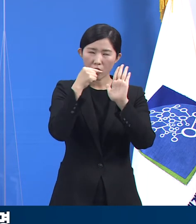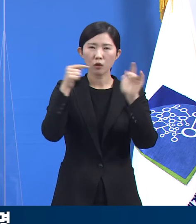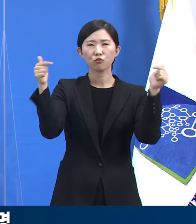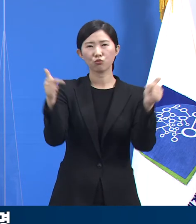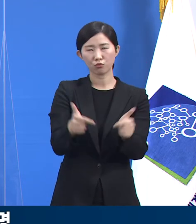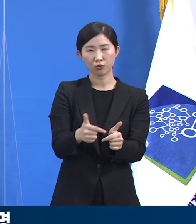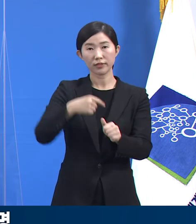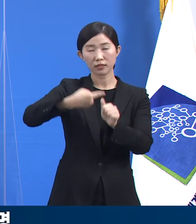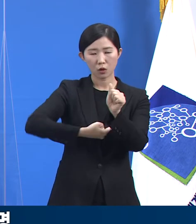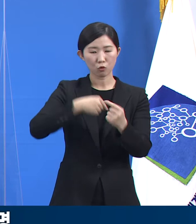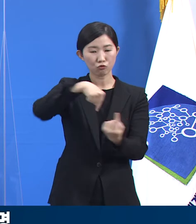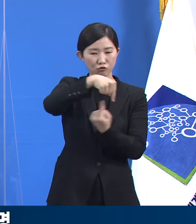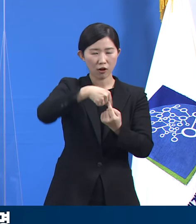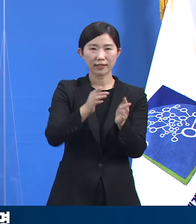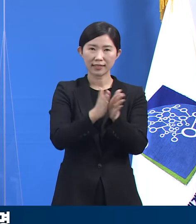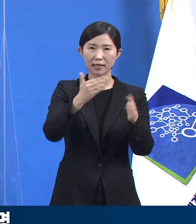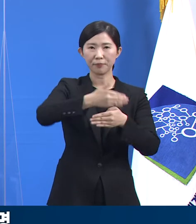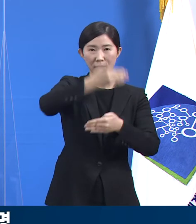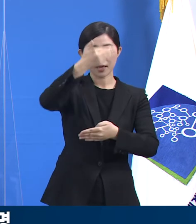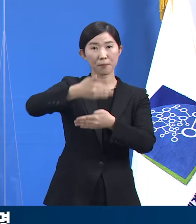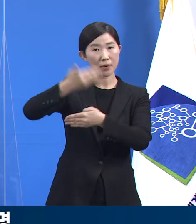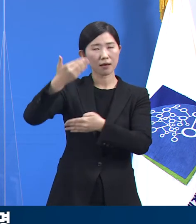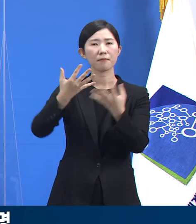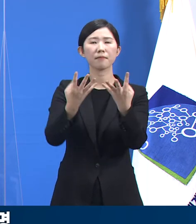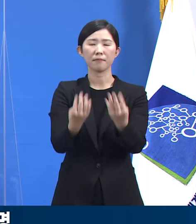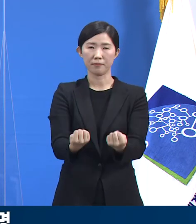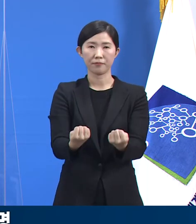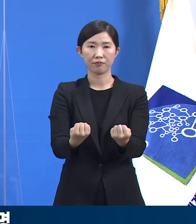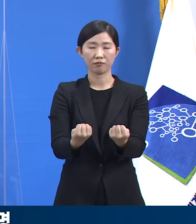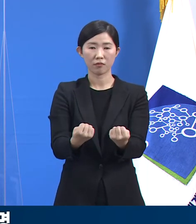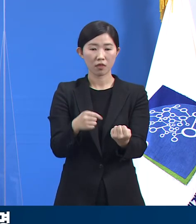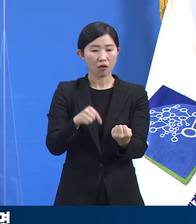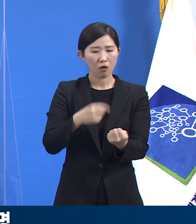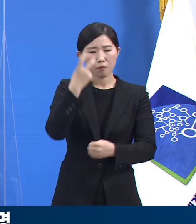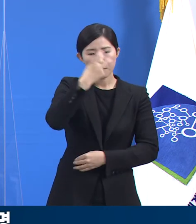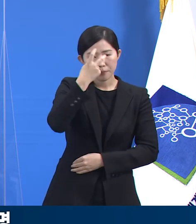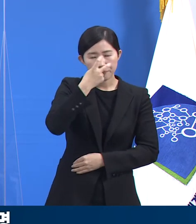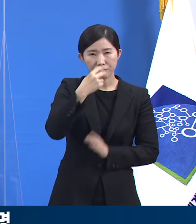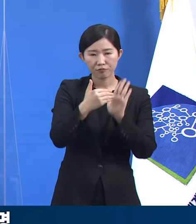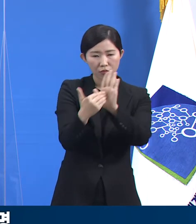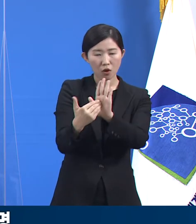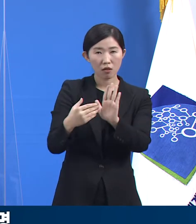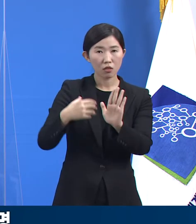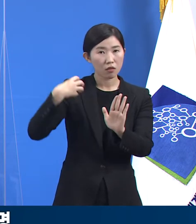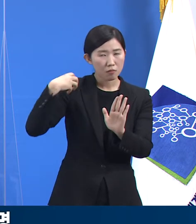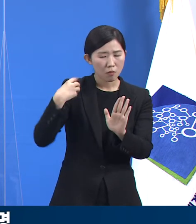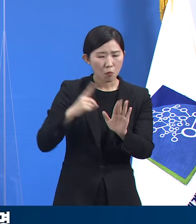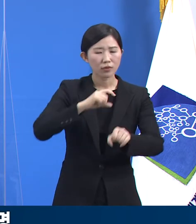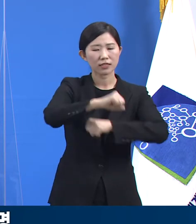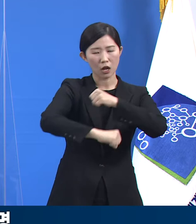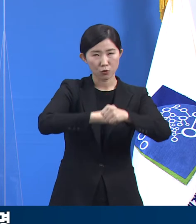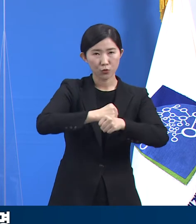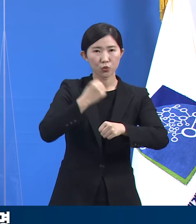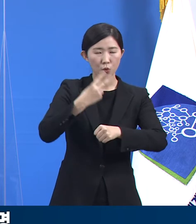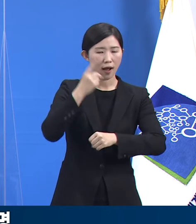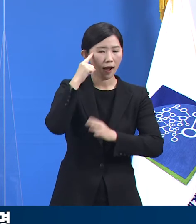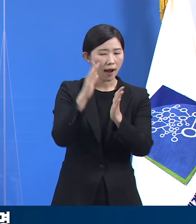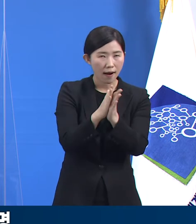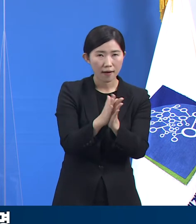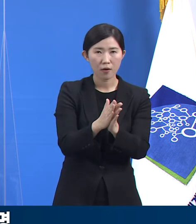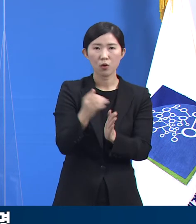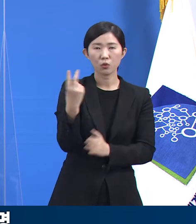있습니다. 자율과 책임에 기반한 방역으로 방향이 전환된 만큼 각 사업장의